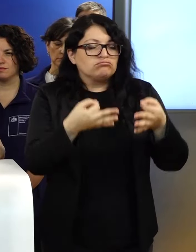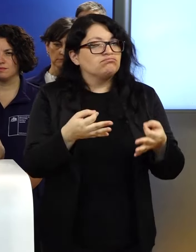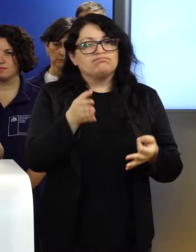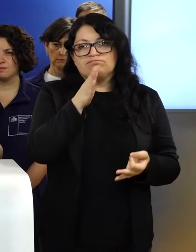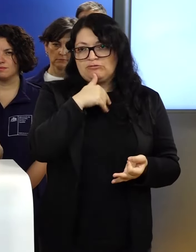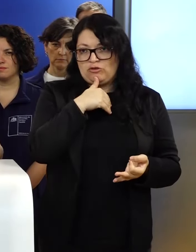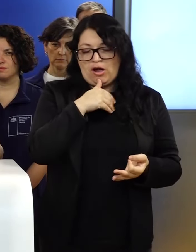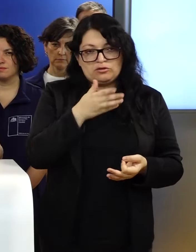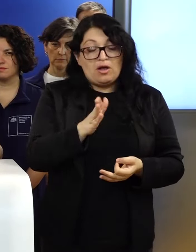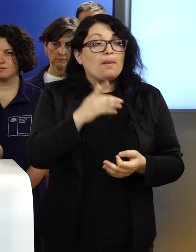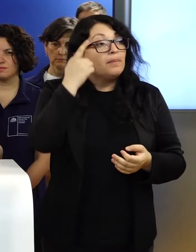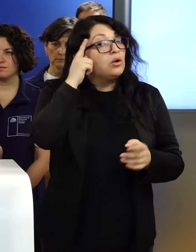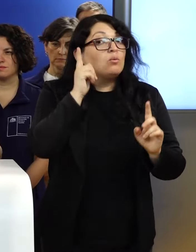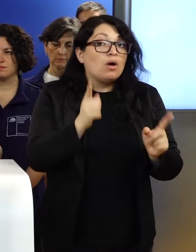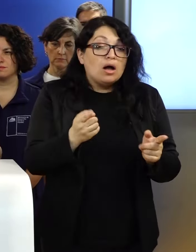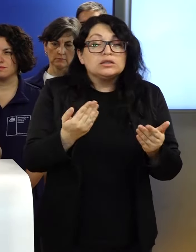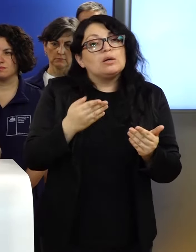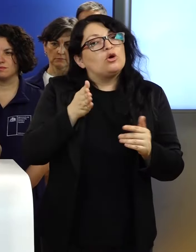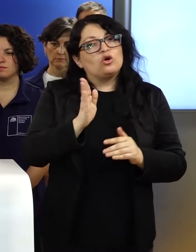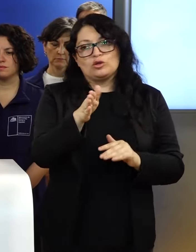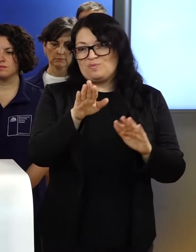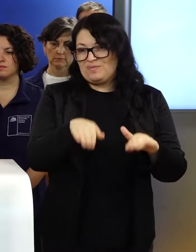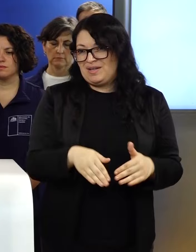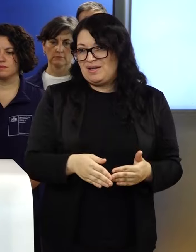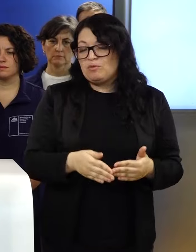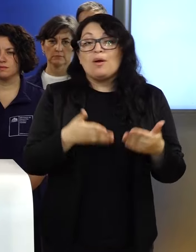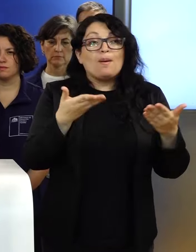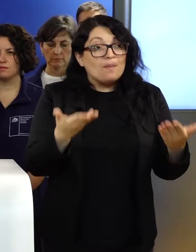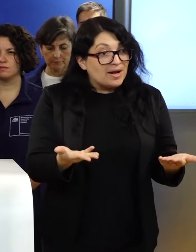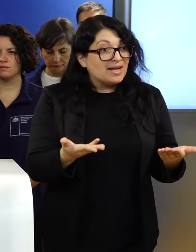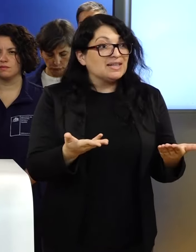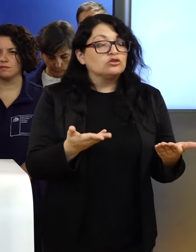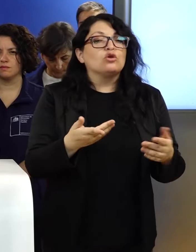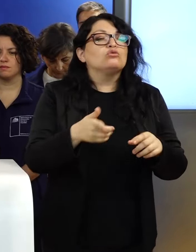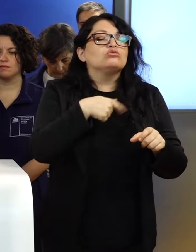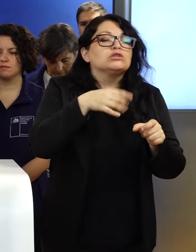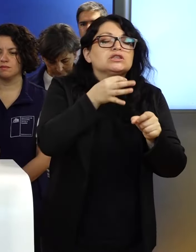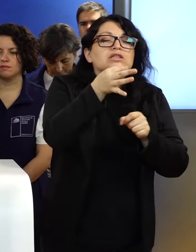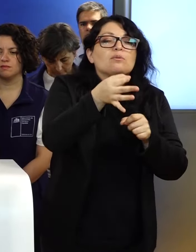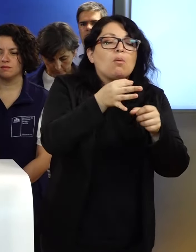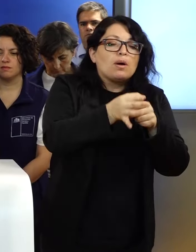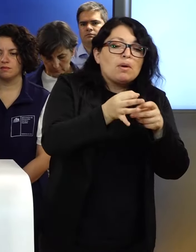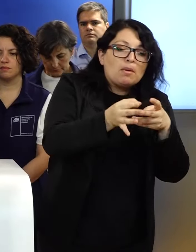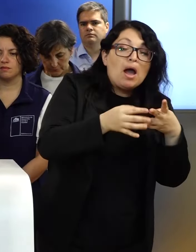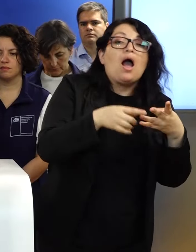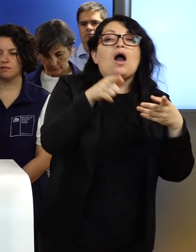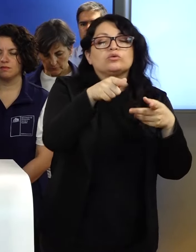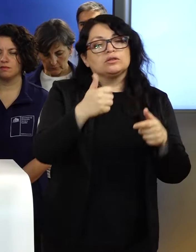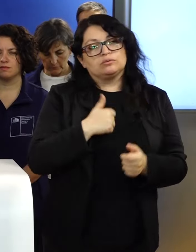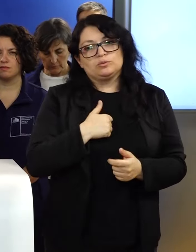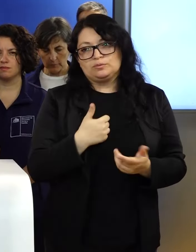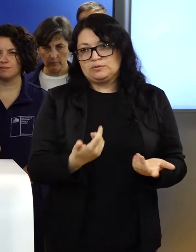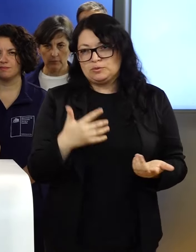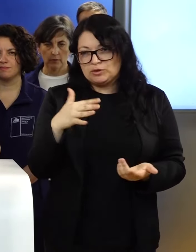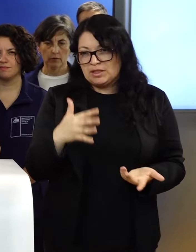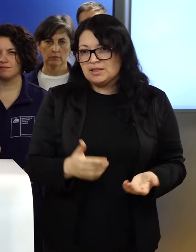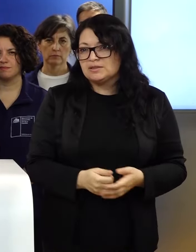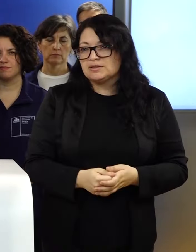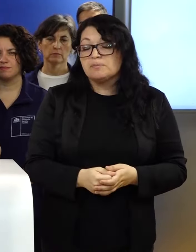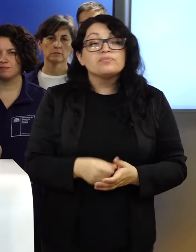necesitamos que eso se mantenga así, por eso es tan importante el cumplimiento de las instrucciones. El servicio médico legal